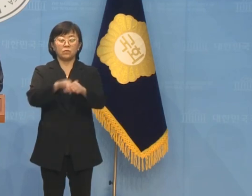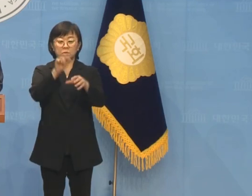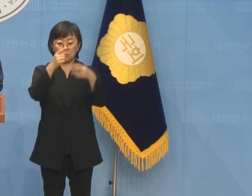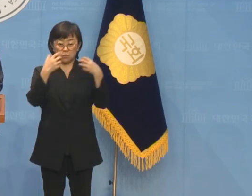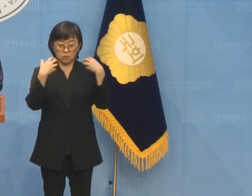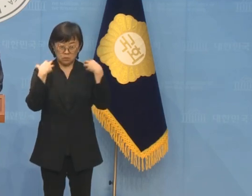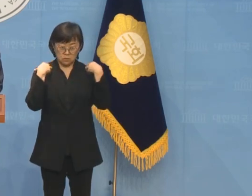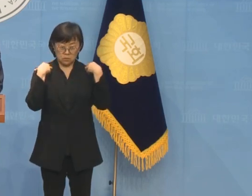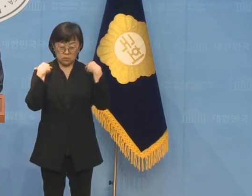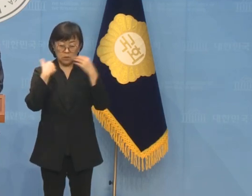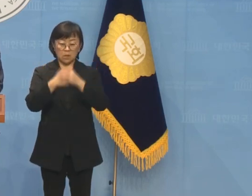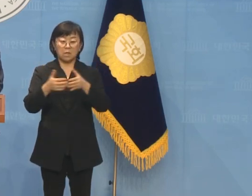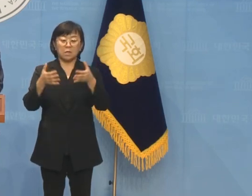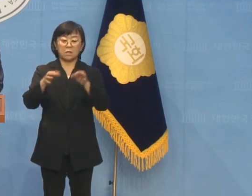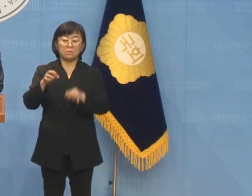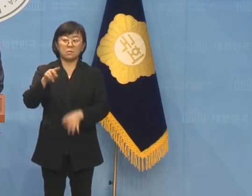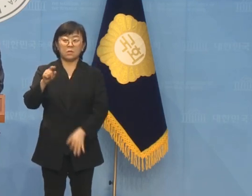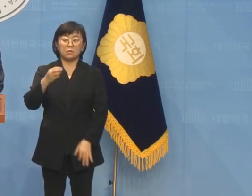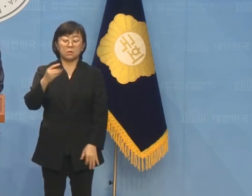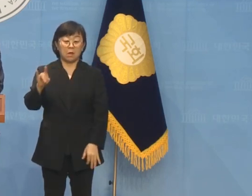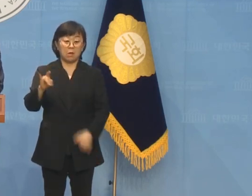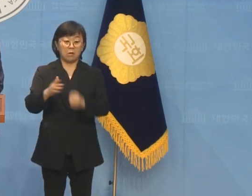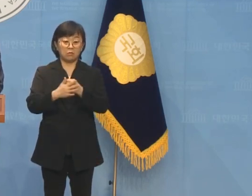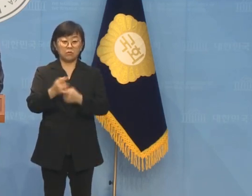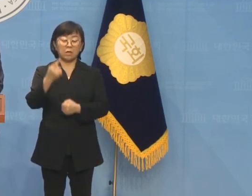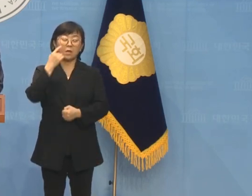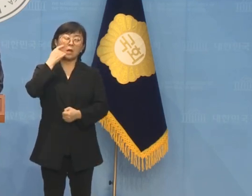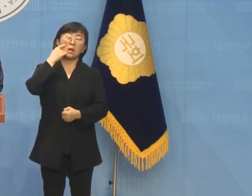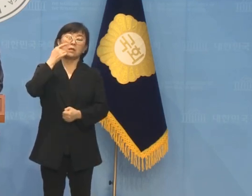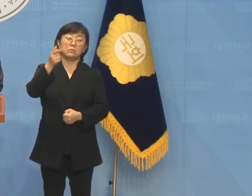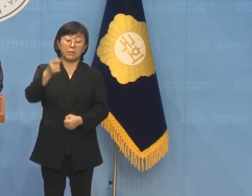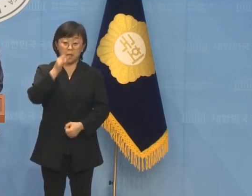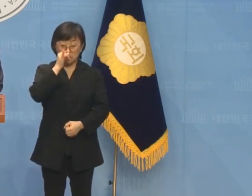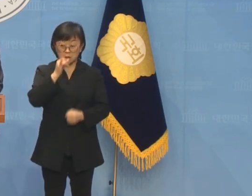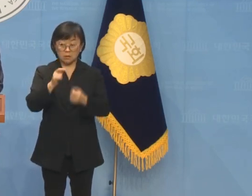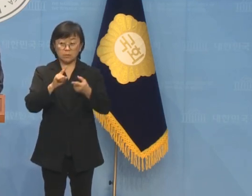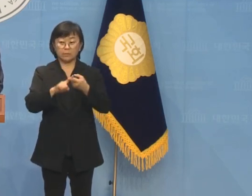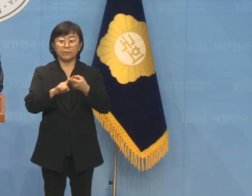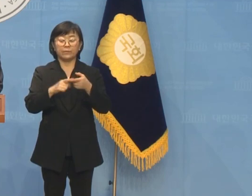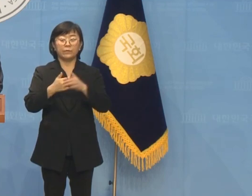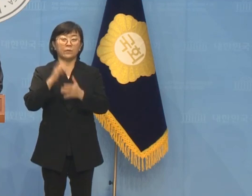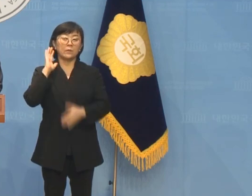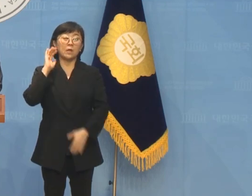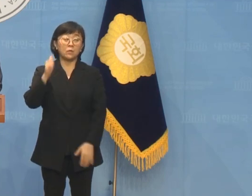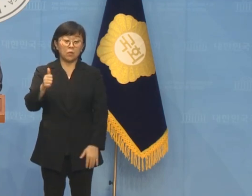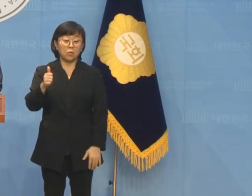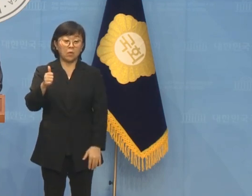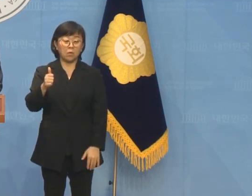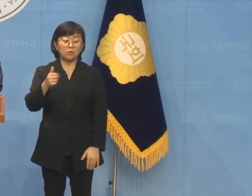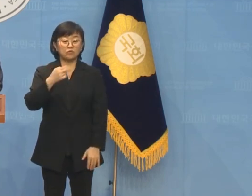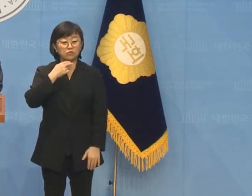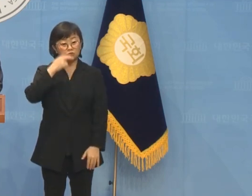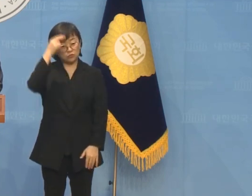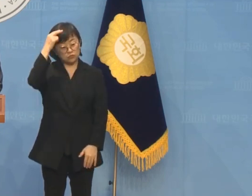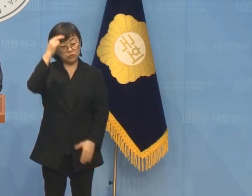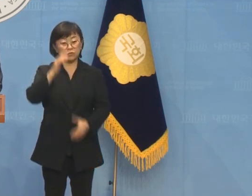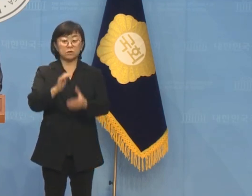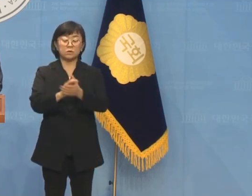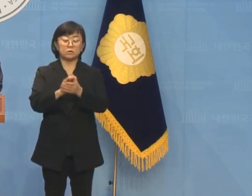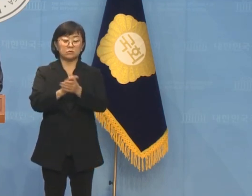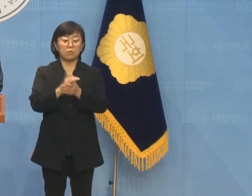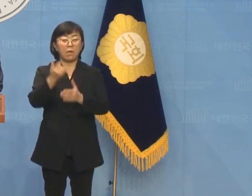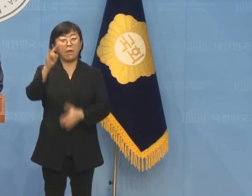정권이 김성태를 눈에 가시로 여겨왔던 것처럼 대통령의 술친구라는 이들